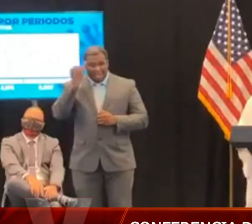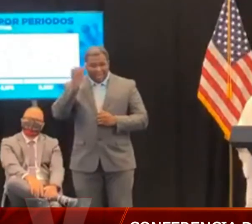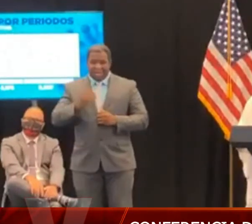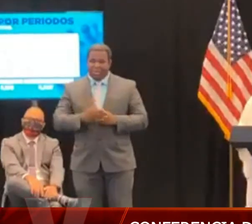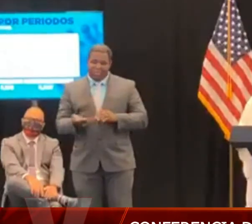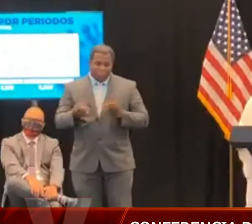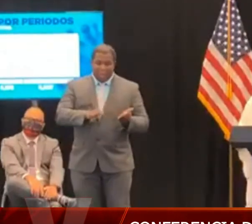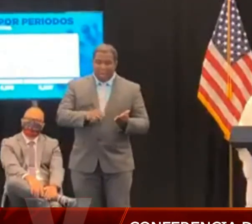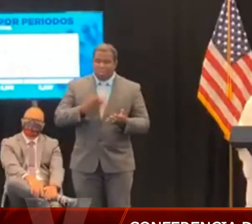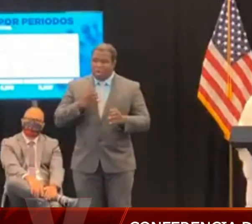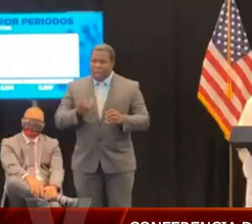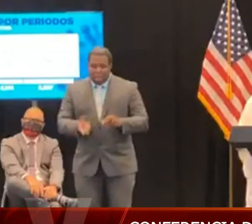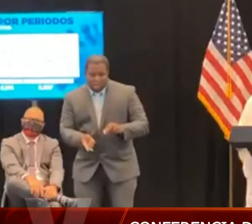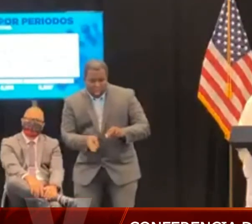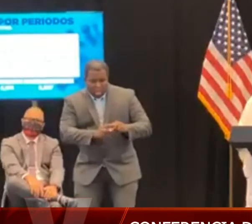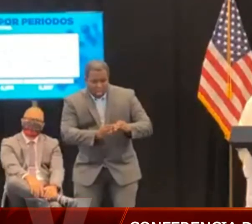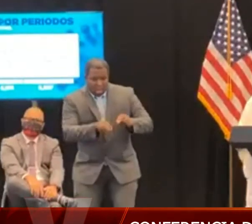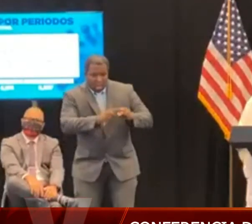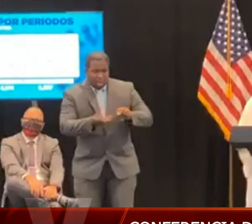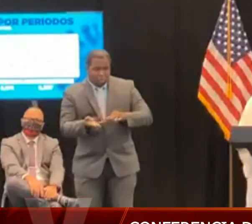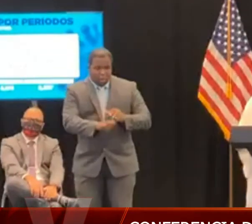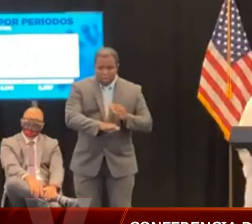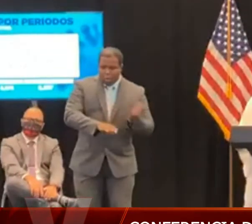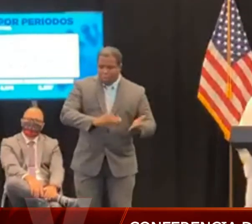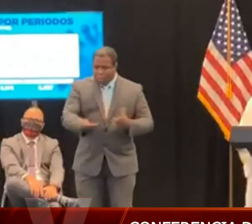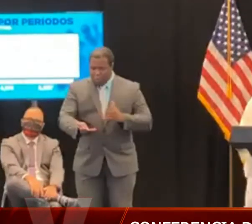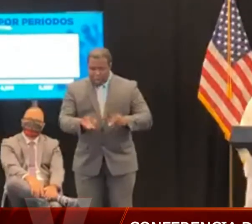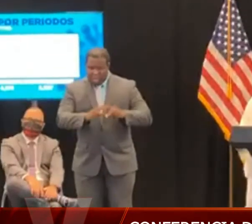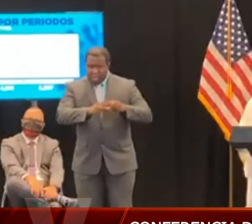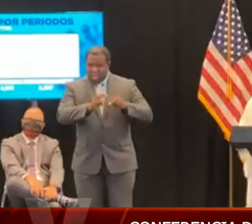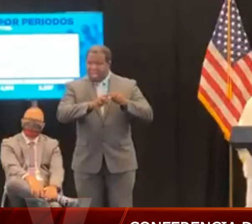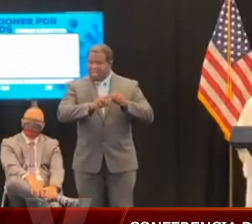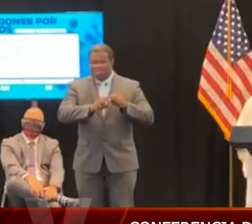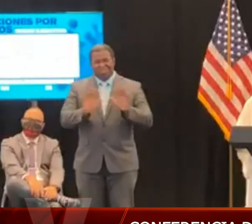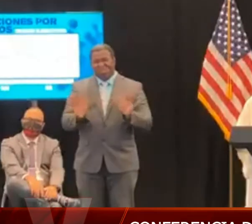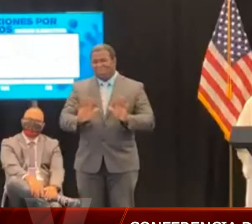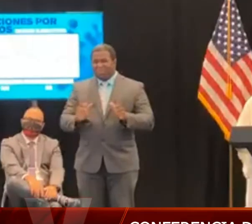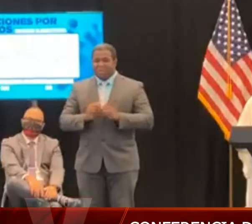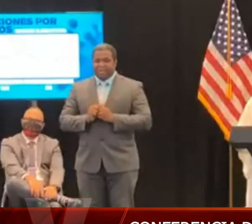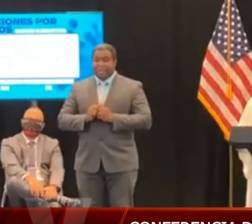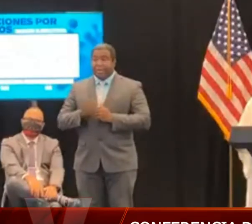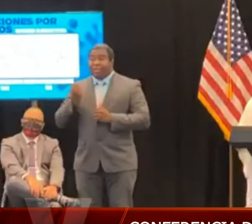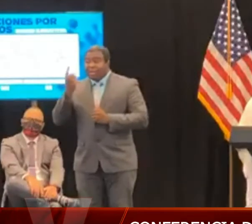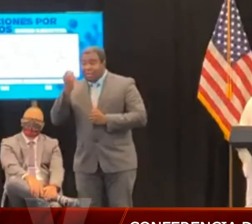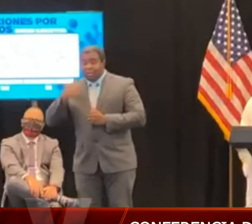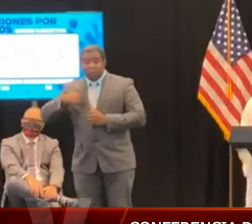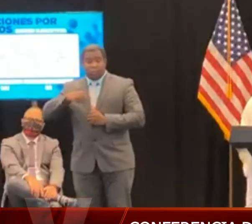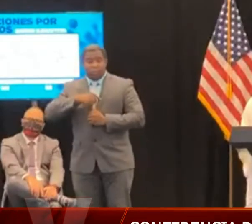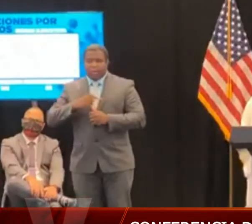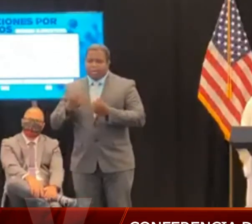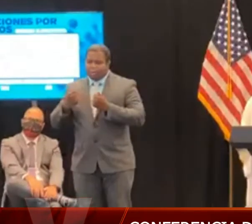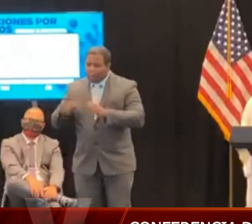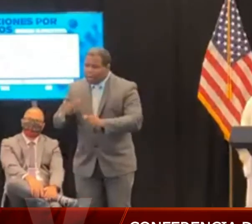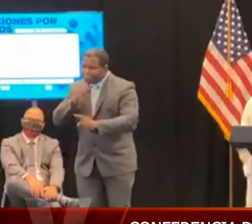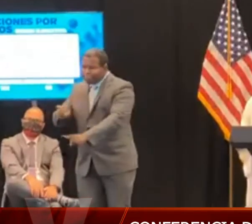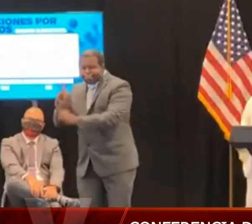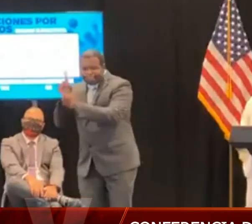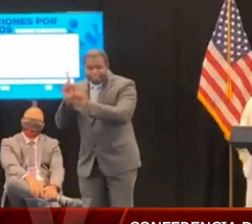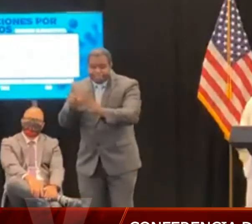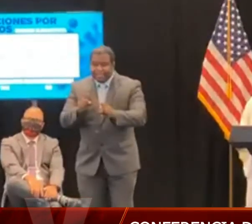No obstante, los datos señalan que durante el periodo de la orden ejecutiva, del 1